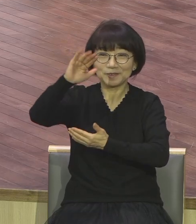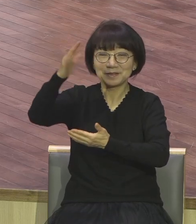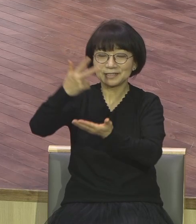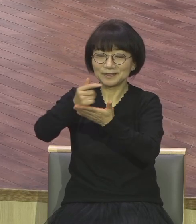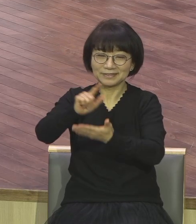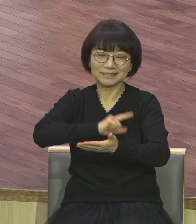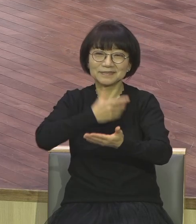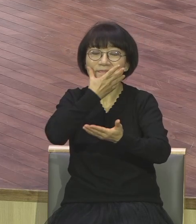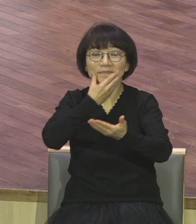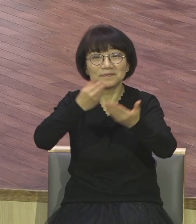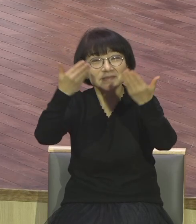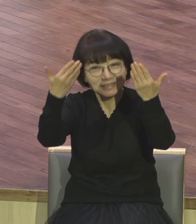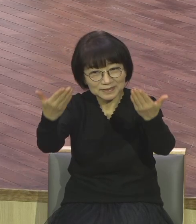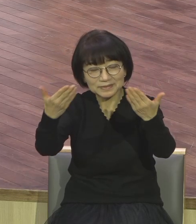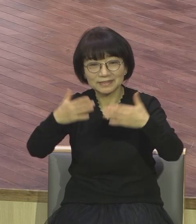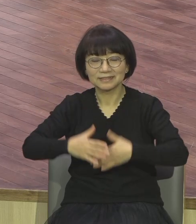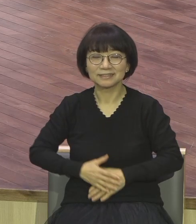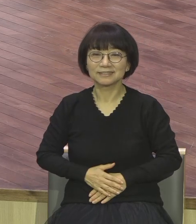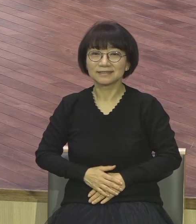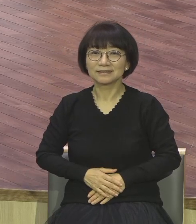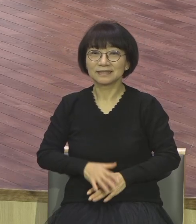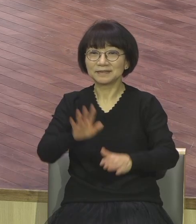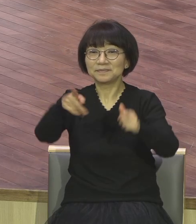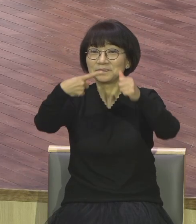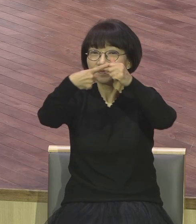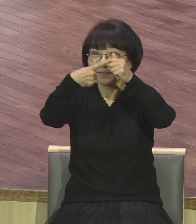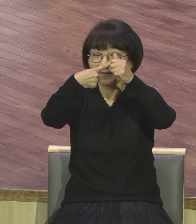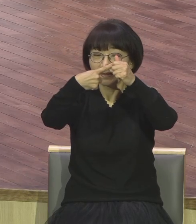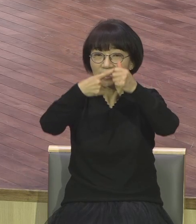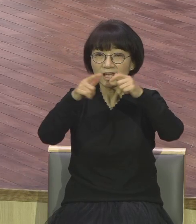축복합니다 그럼 첫째로 현장 보는 눈입니다